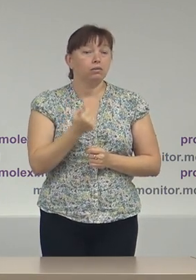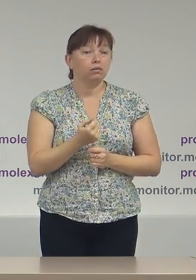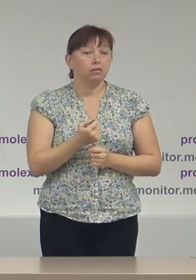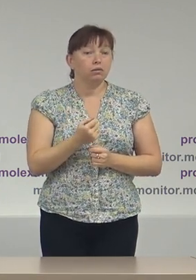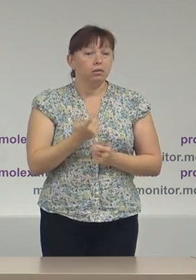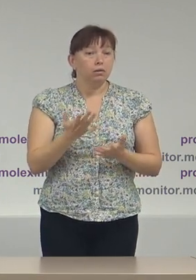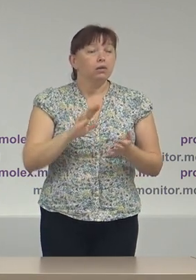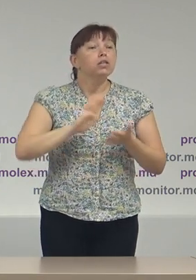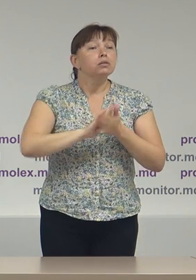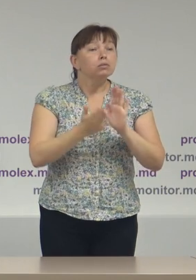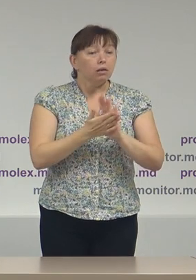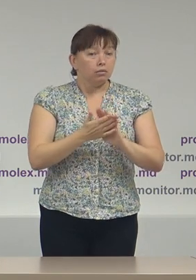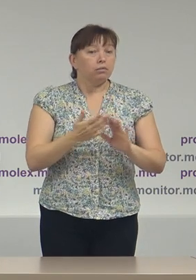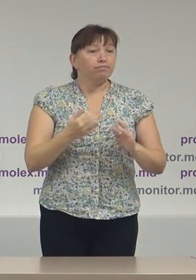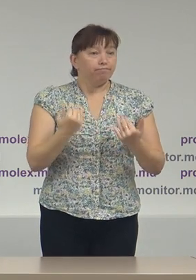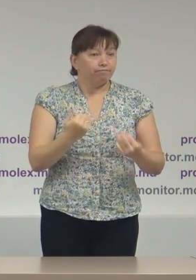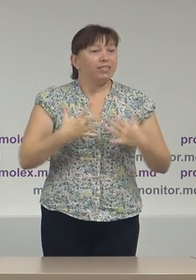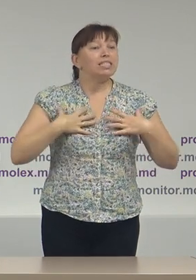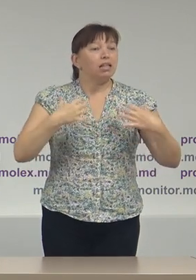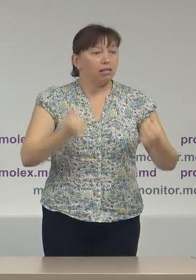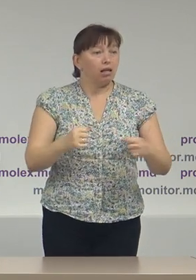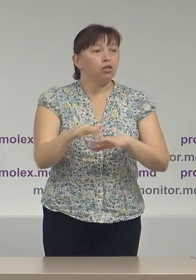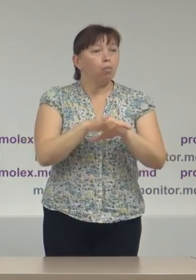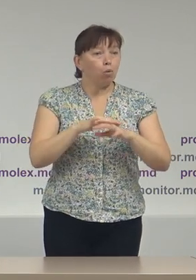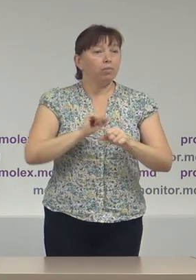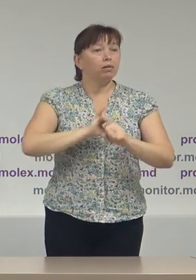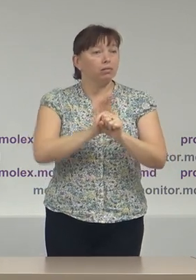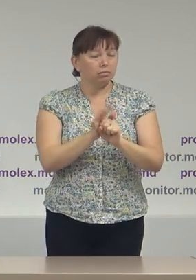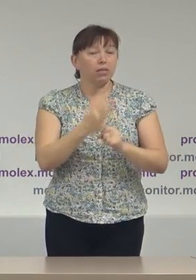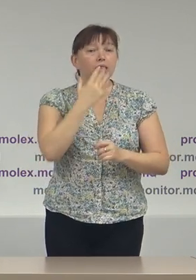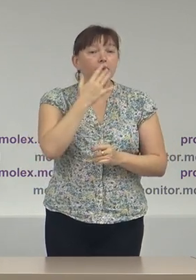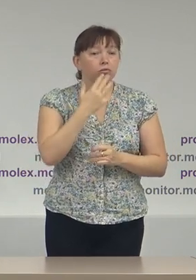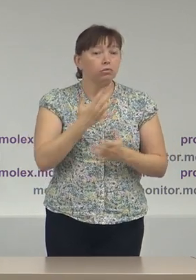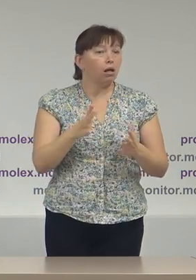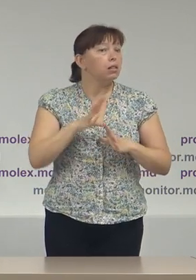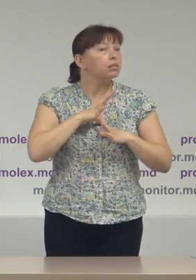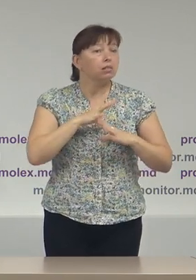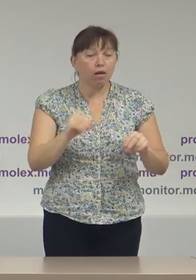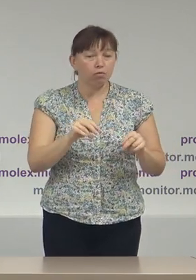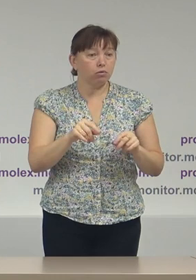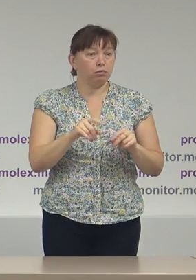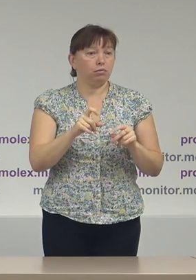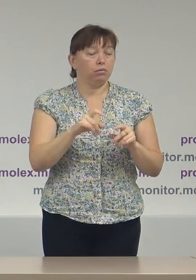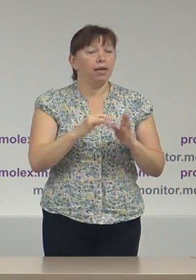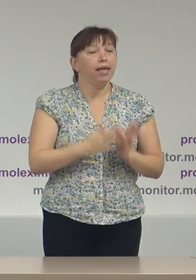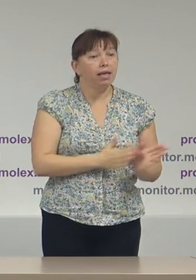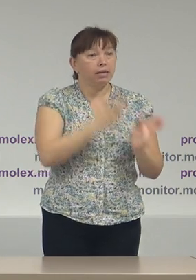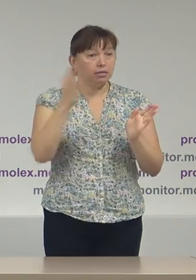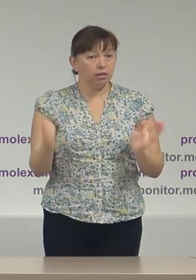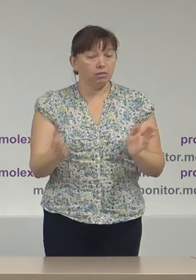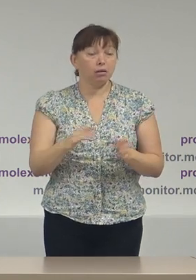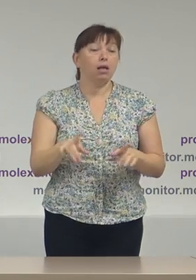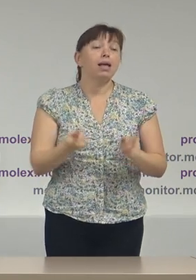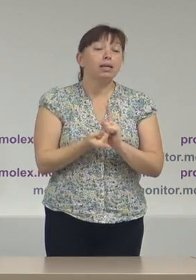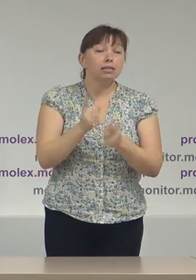starea de urgență în sănătate publică în plan național nu a mai fost extinsă în schimb a